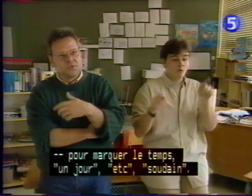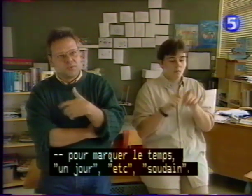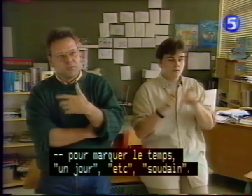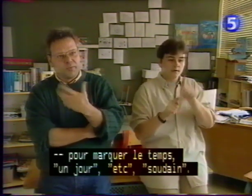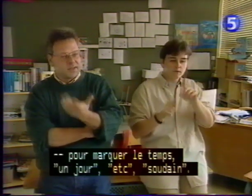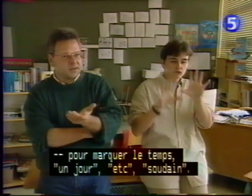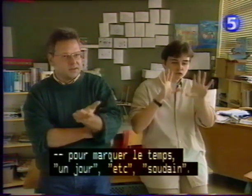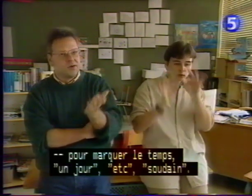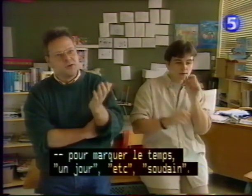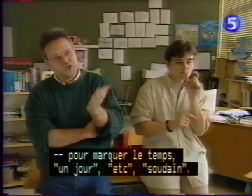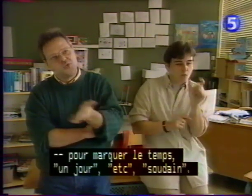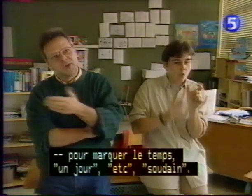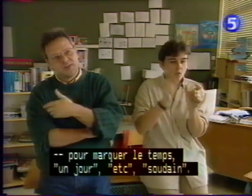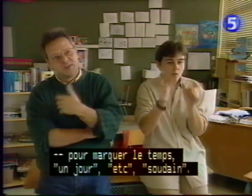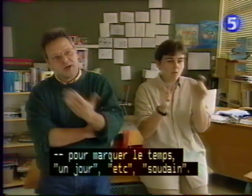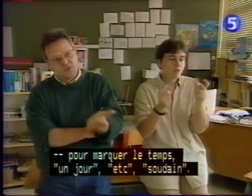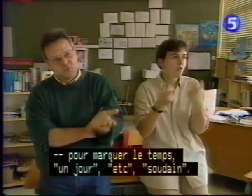pour marquer le temps, un jour, etc., soudain.